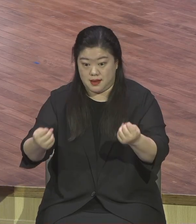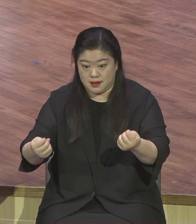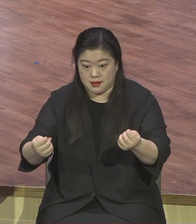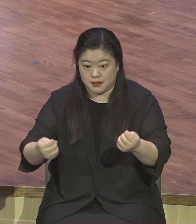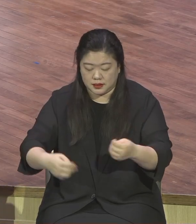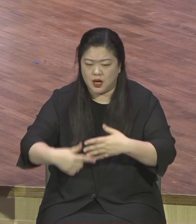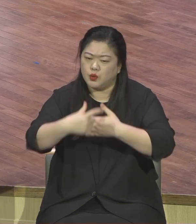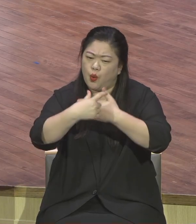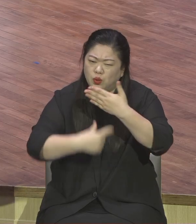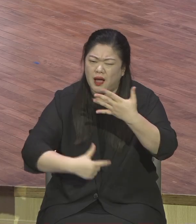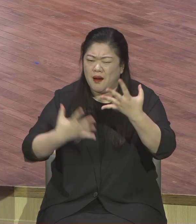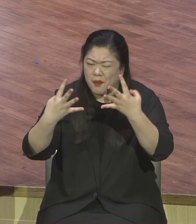종교생활